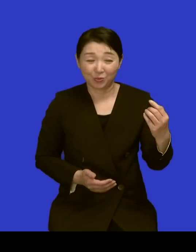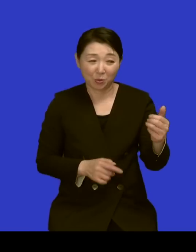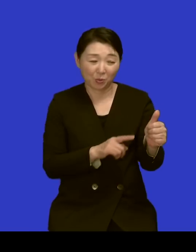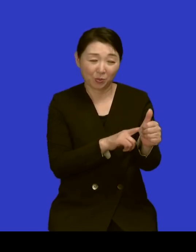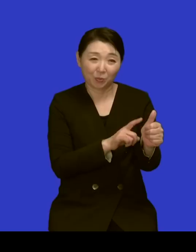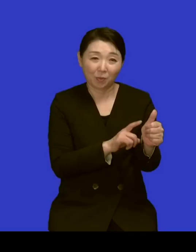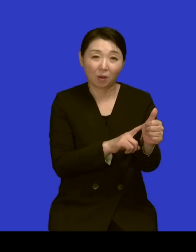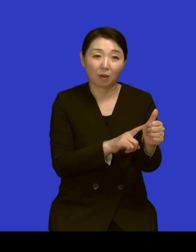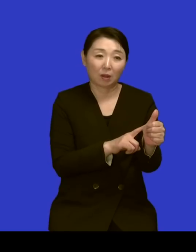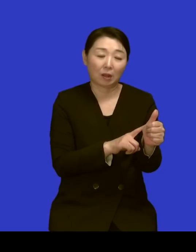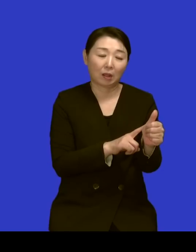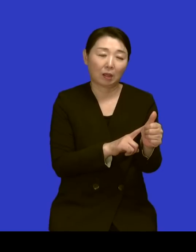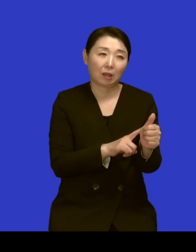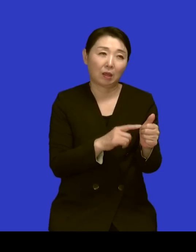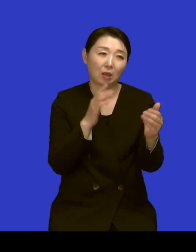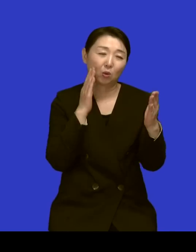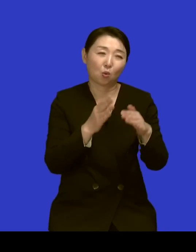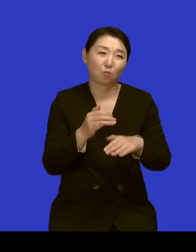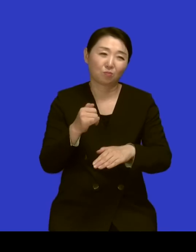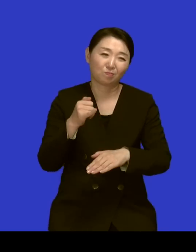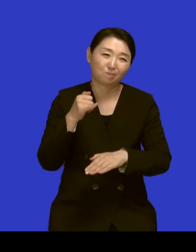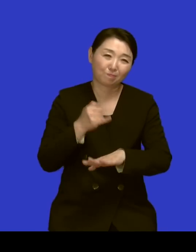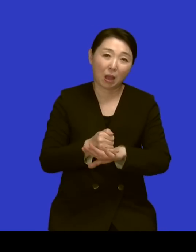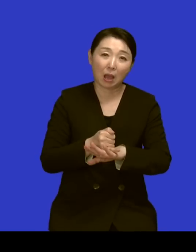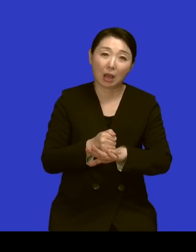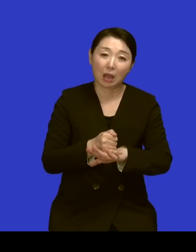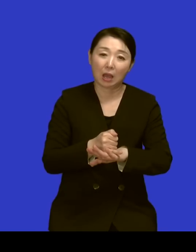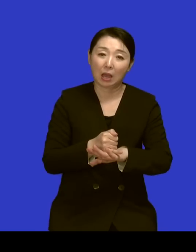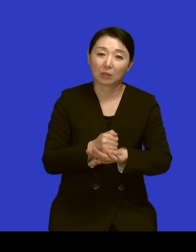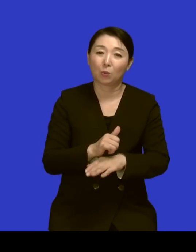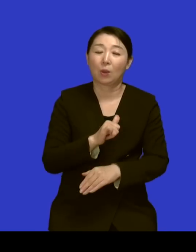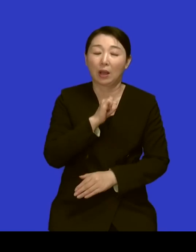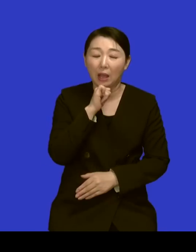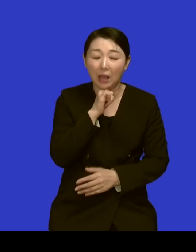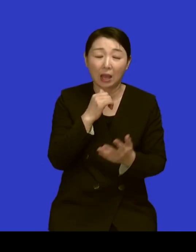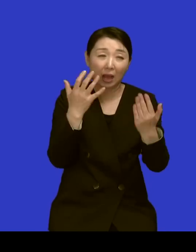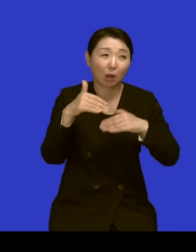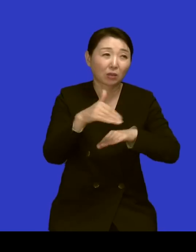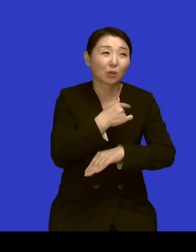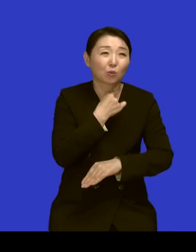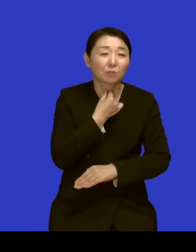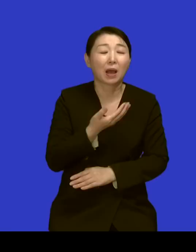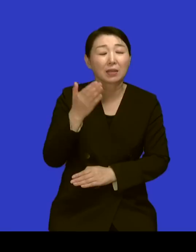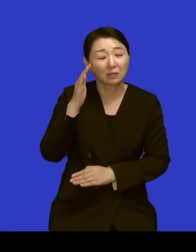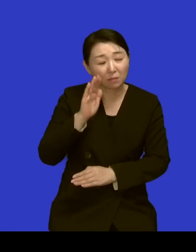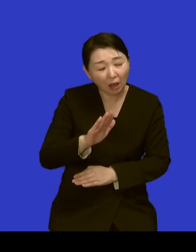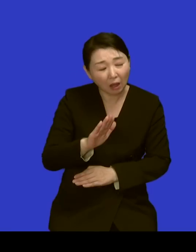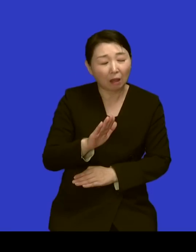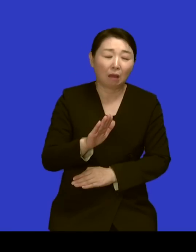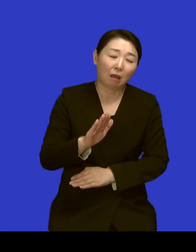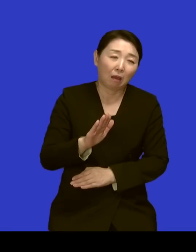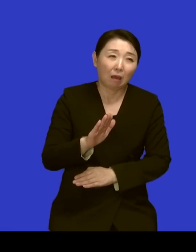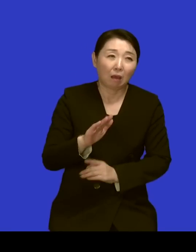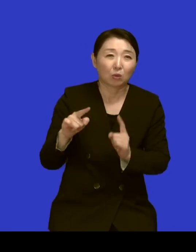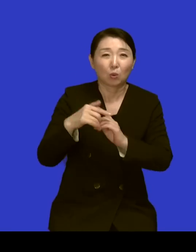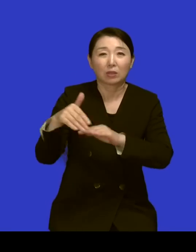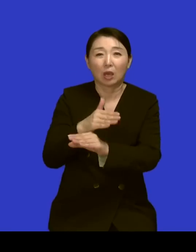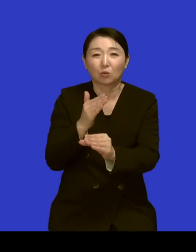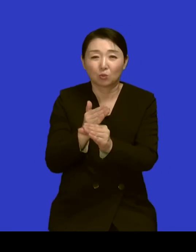가고 싶은데 집에 어려우니까 이제 교회는 다녀서 내가 어떻게 하면은 학교를 갈 수 있을까 해서 이